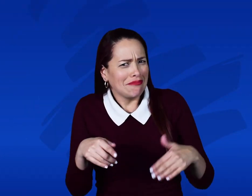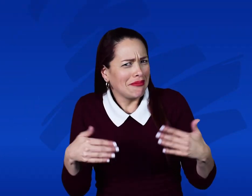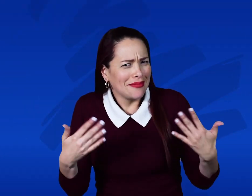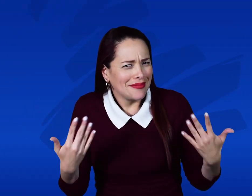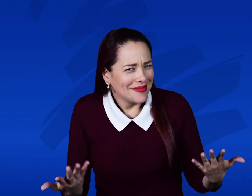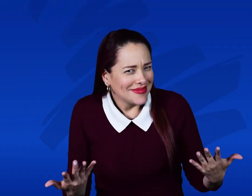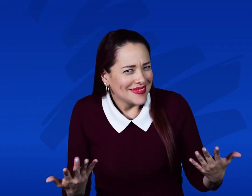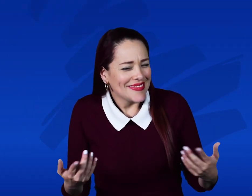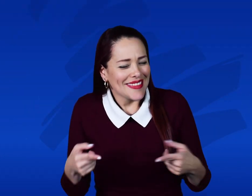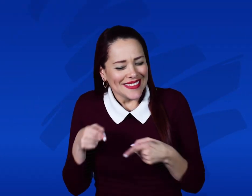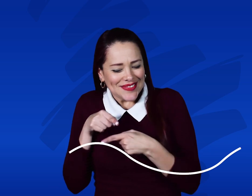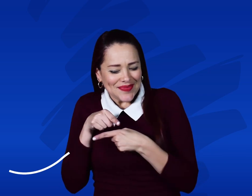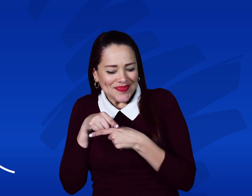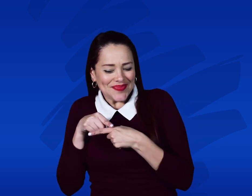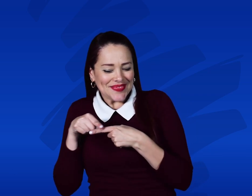Durante una semana